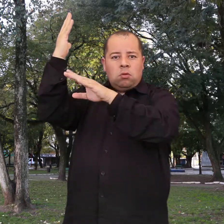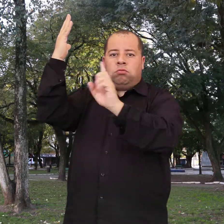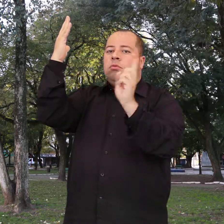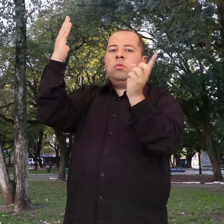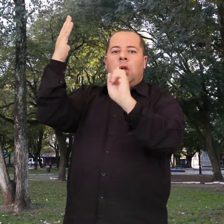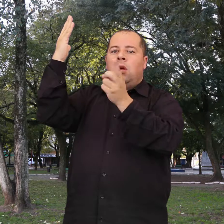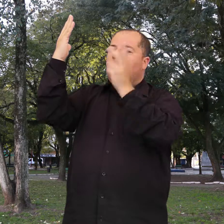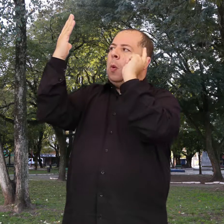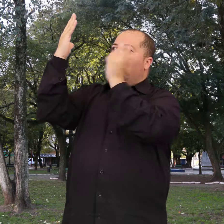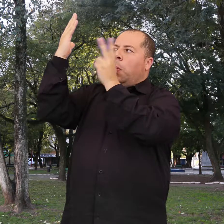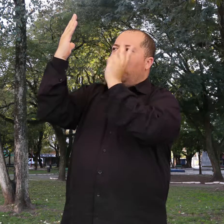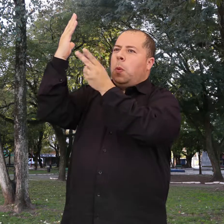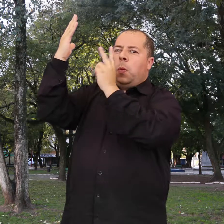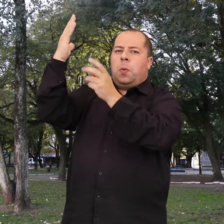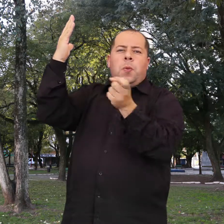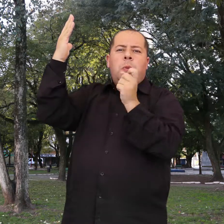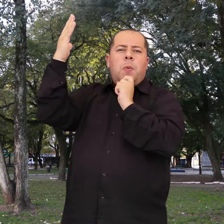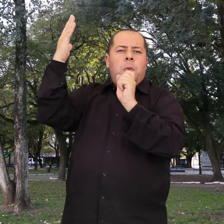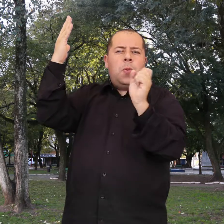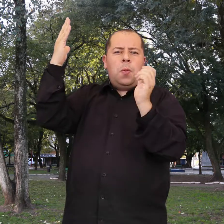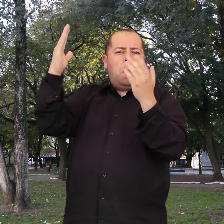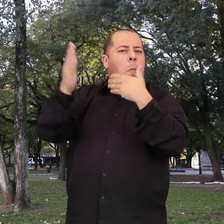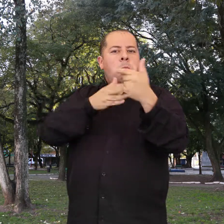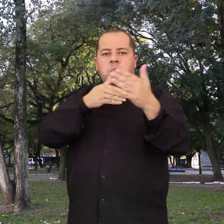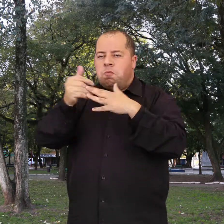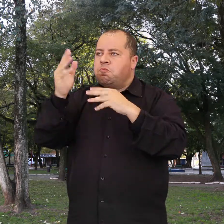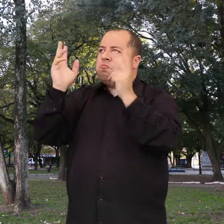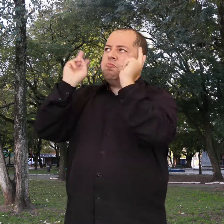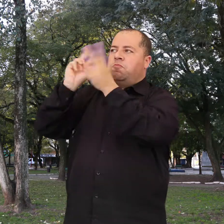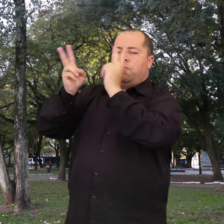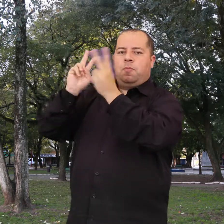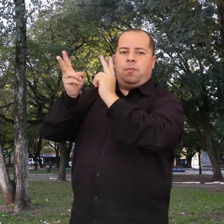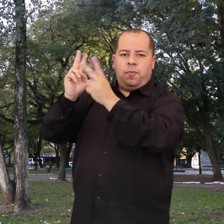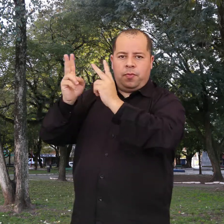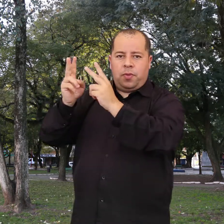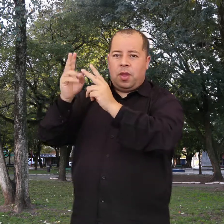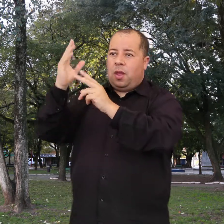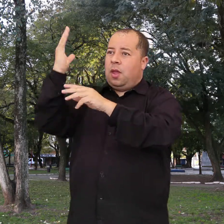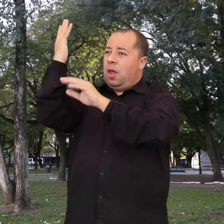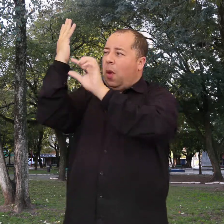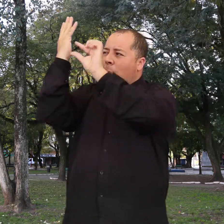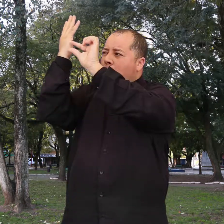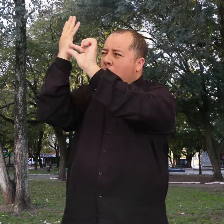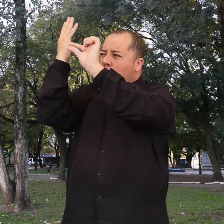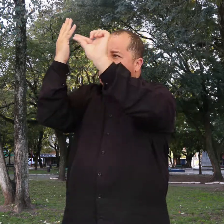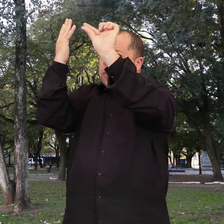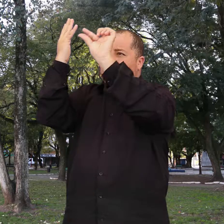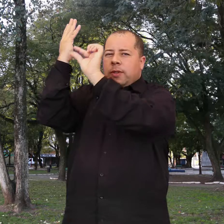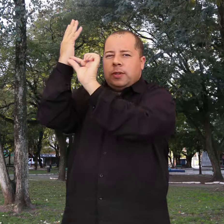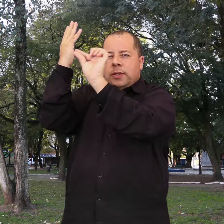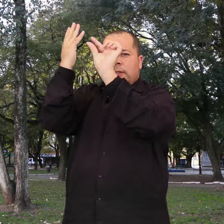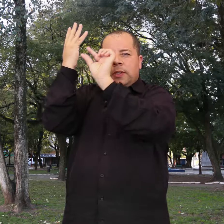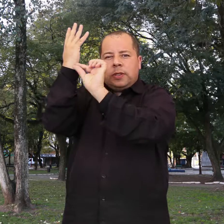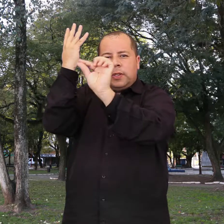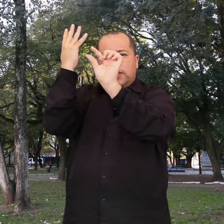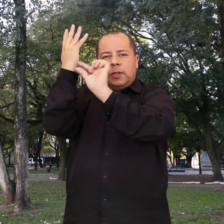perenes, o que significa que nunca perde totalmente suas folhas no período de frio. São finas,